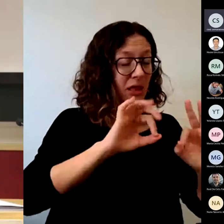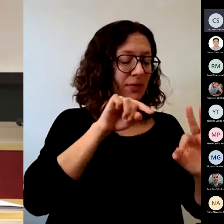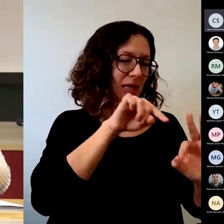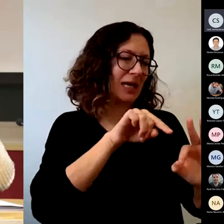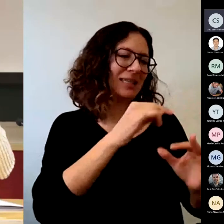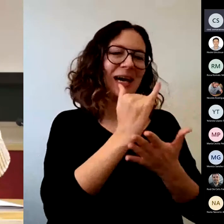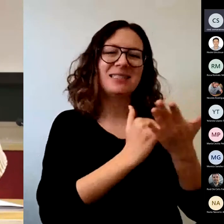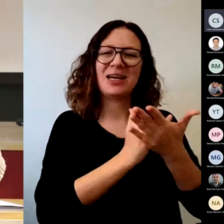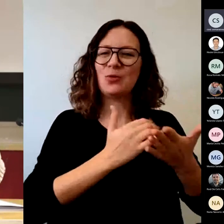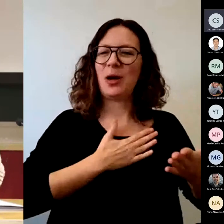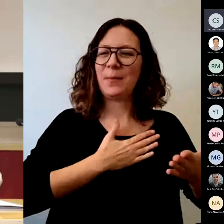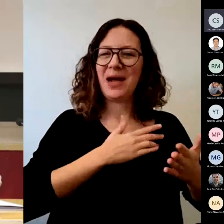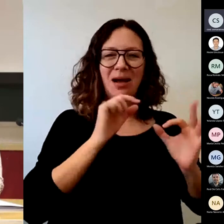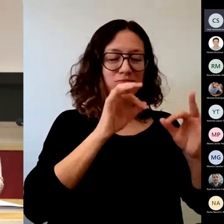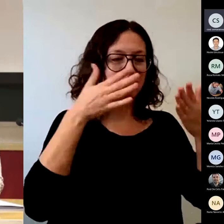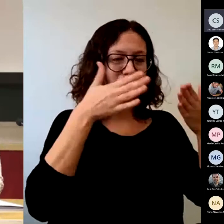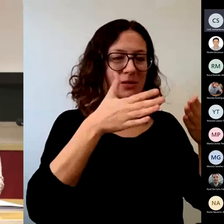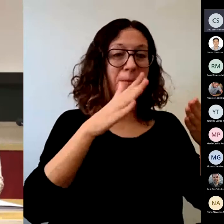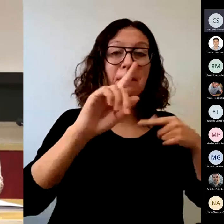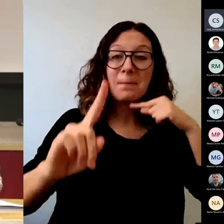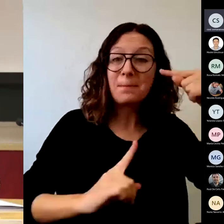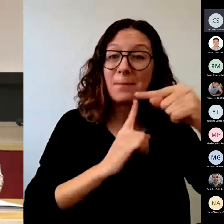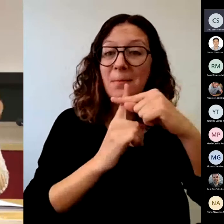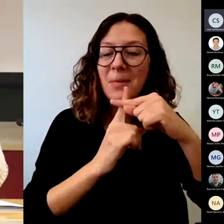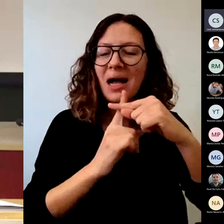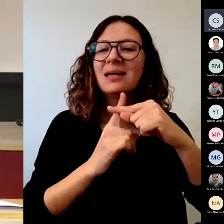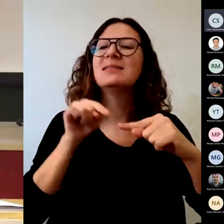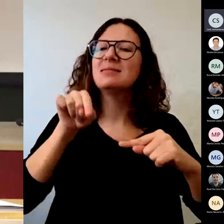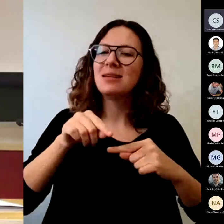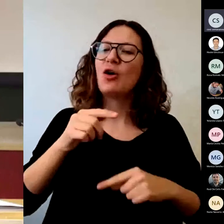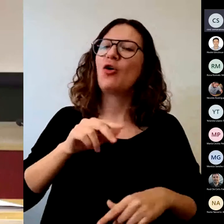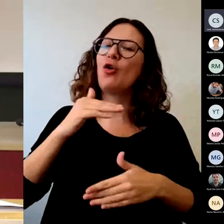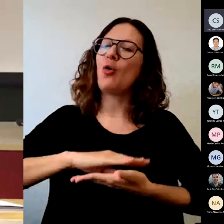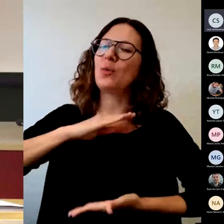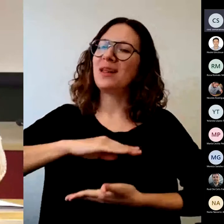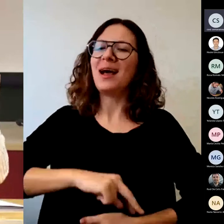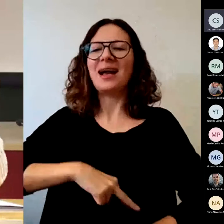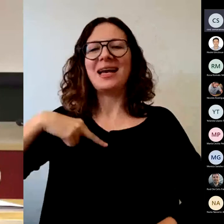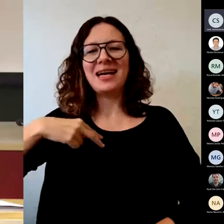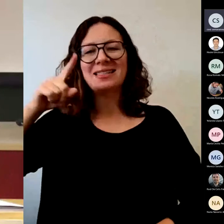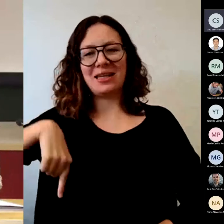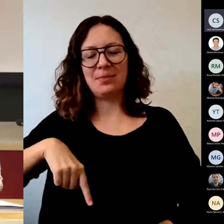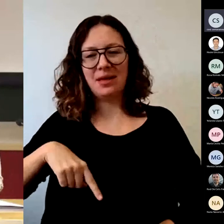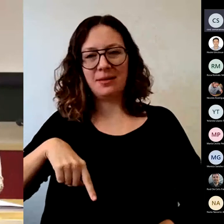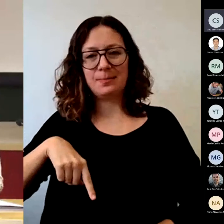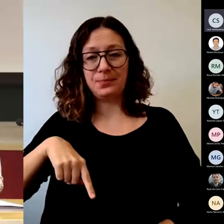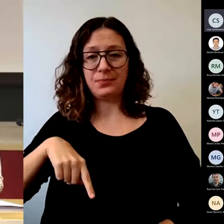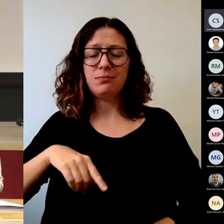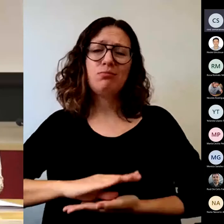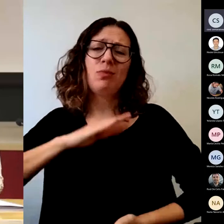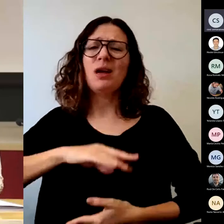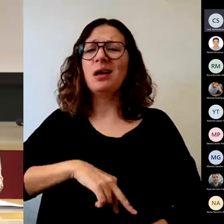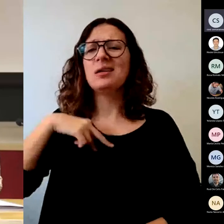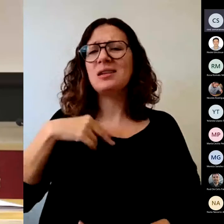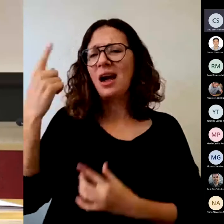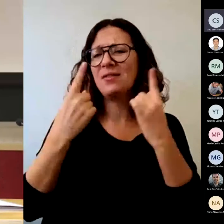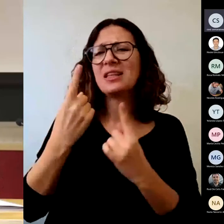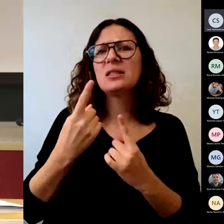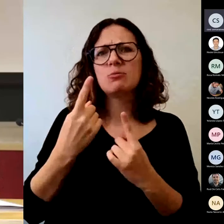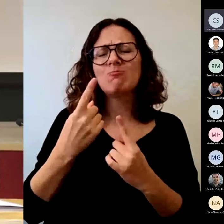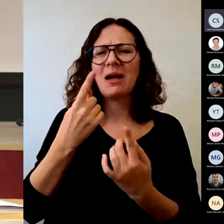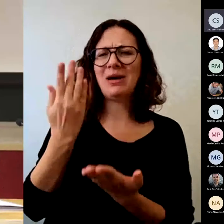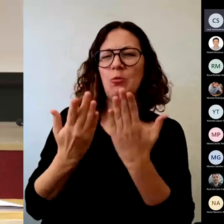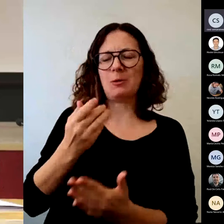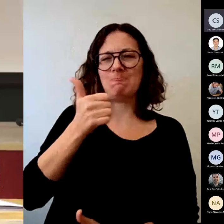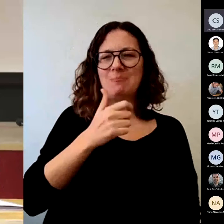de la asignatura, además trabajen esas competencias genéricas que tenemos ahí un poco, que son como más difíciles de evaluar. Entonces,